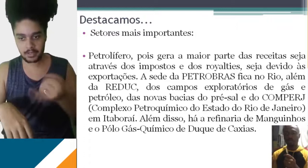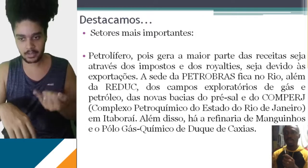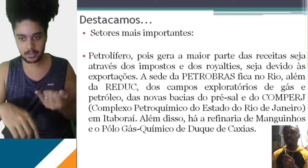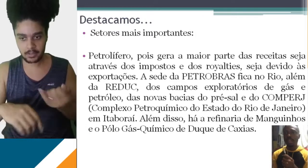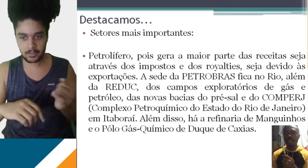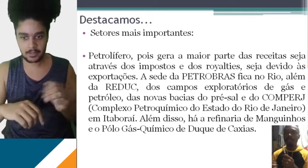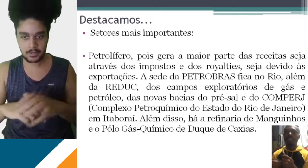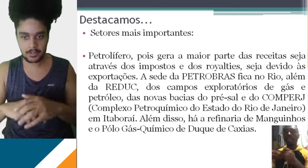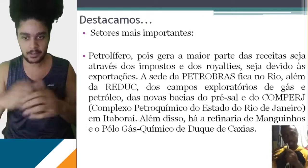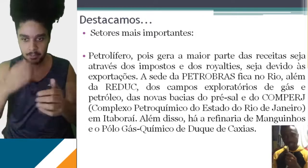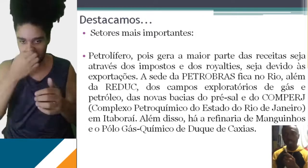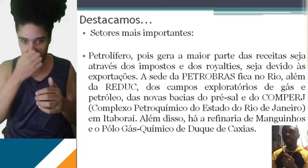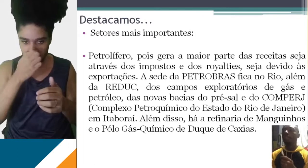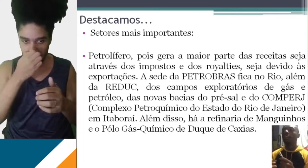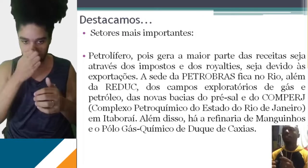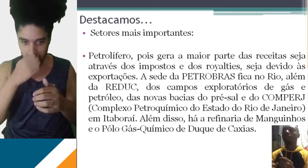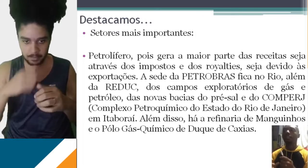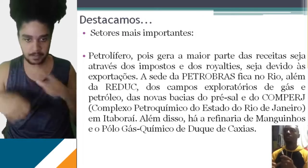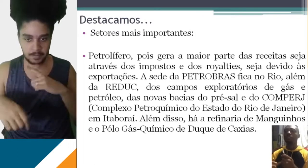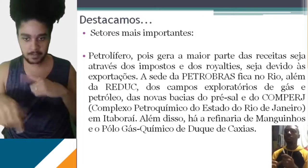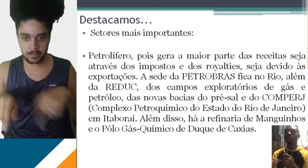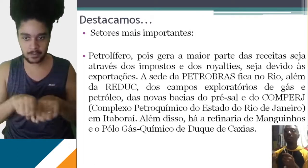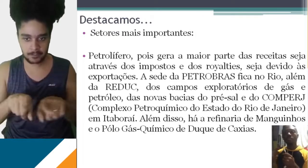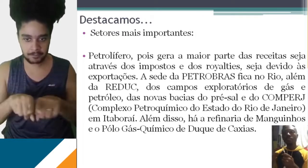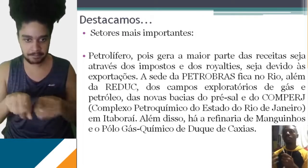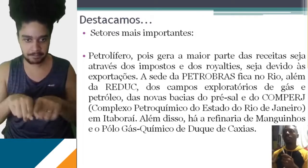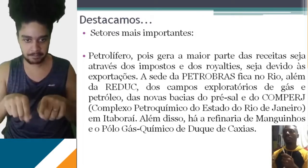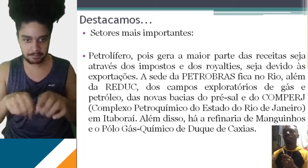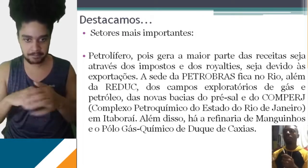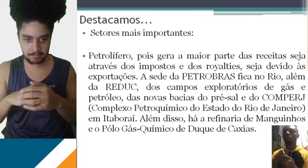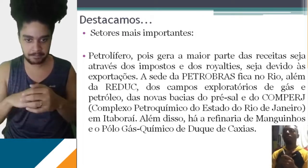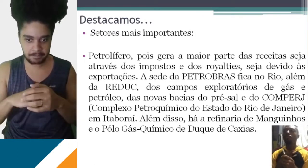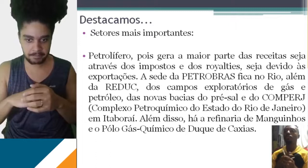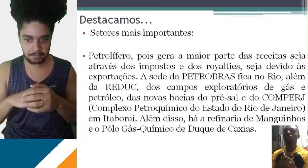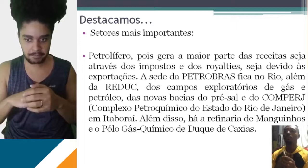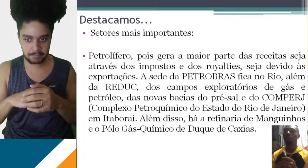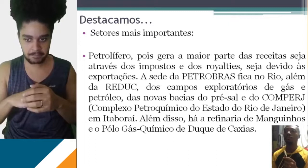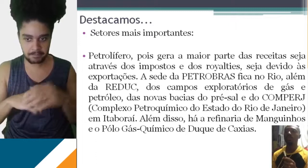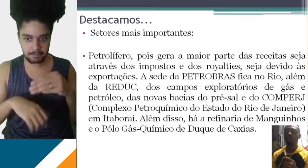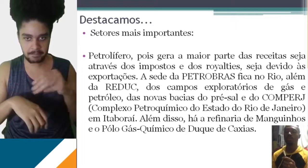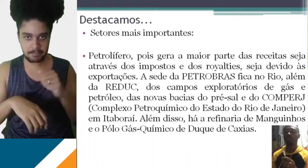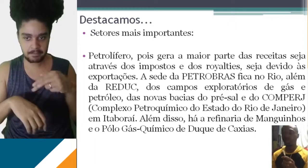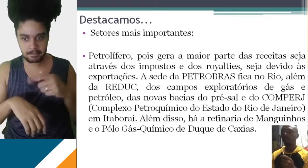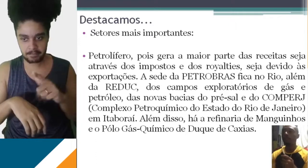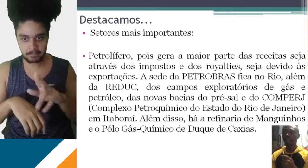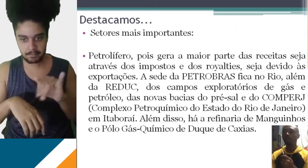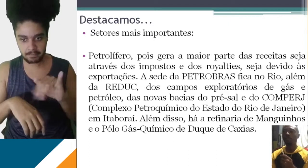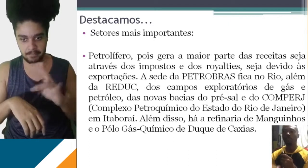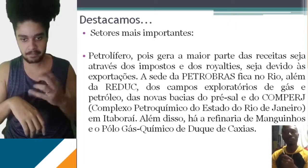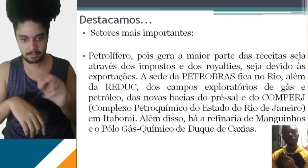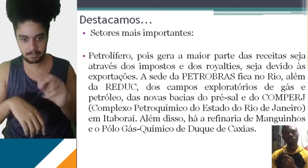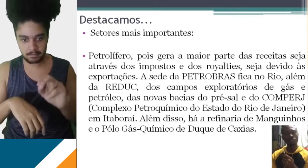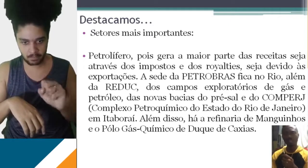bem, a gente pode considerar um fracasso, mas ele está ali. E também temos em Manguinhos, né? O centro, o